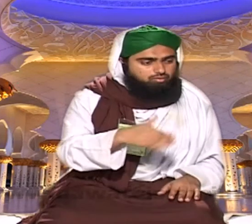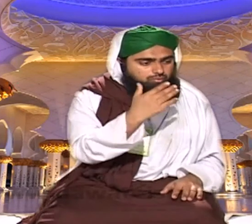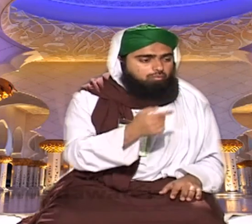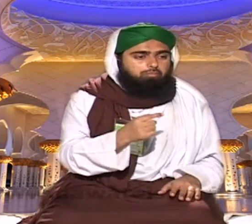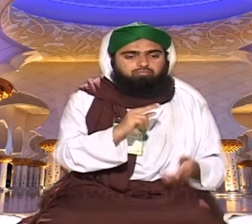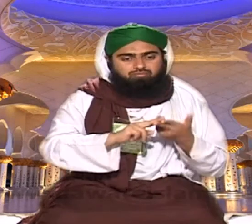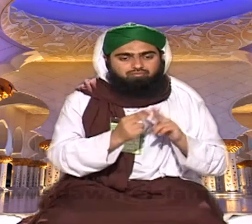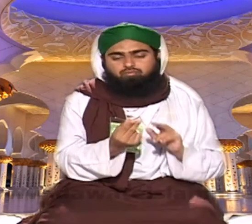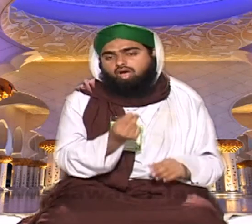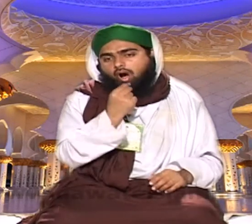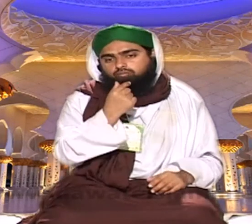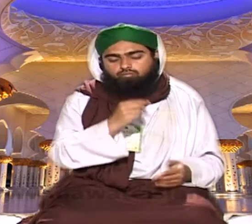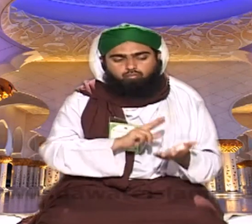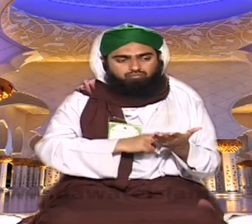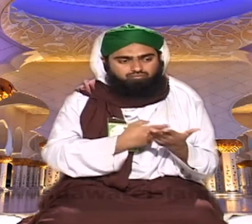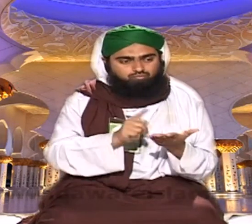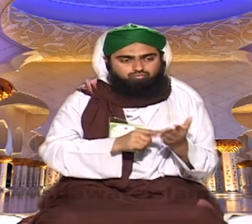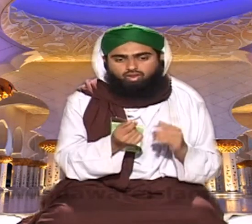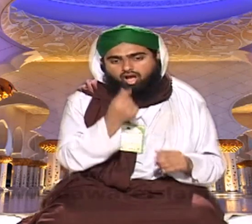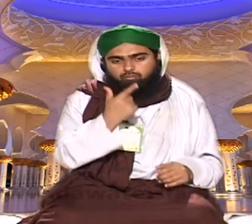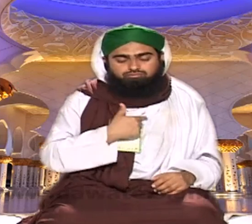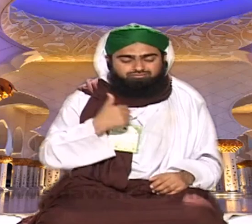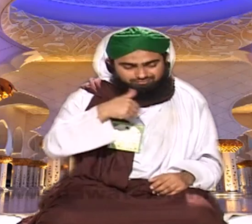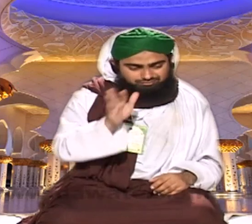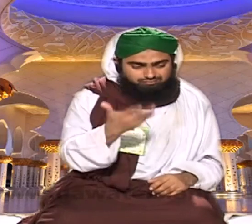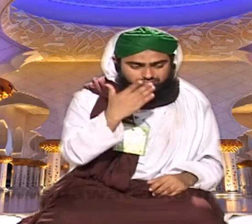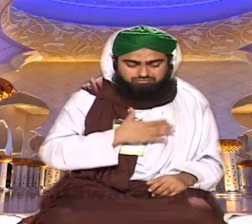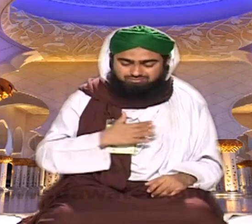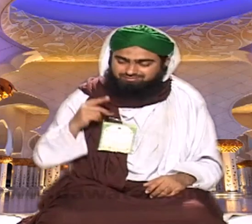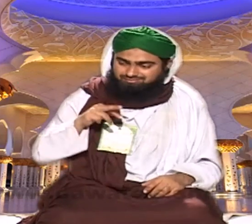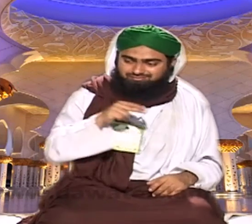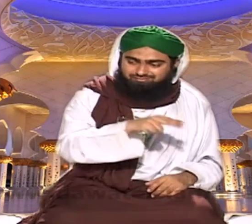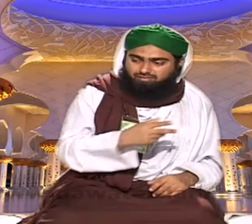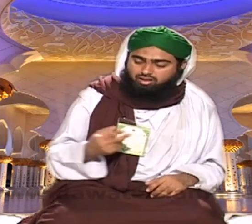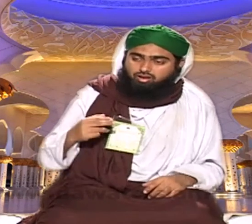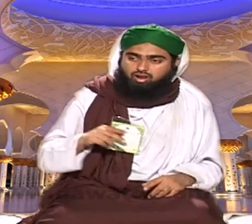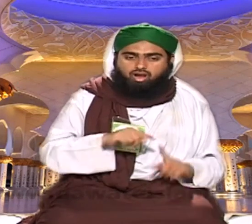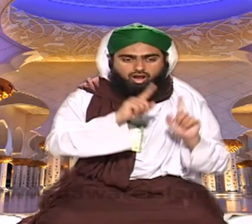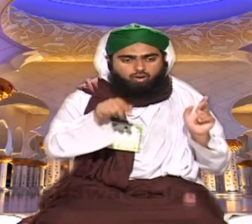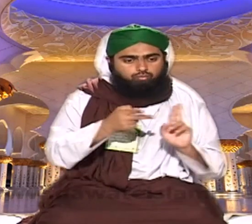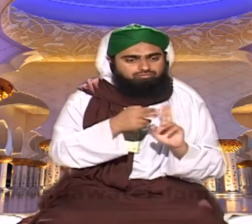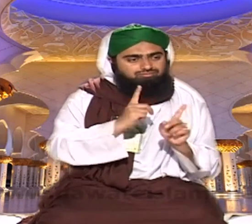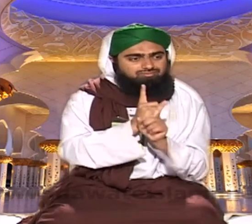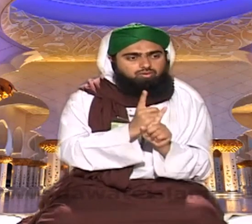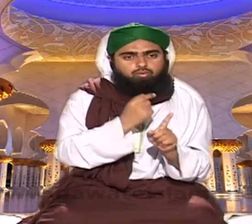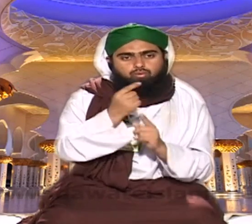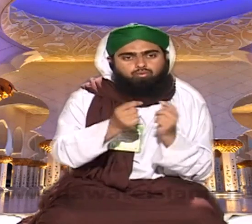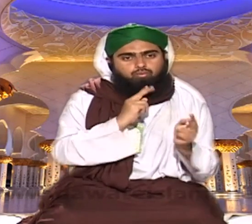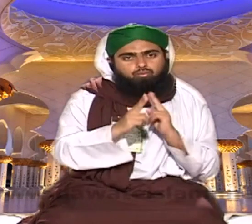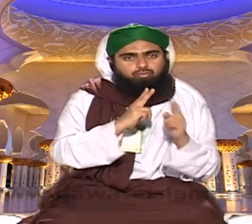اٹھنی نہیں حساب یہ دوڑ کر درہ پان تو لیا ہو اب میں پان دنے گیا اور راستے میں مجھے مل گئے کوئی حساب اور میں کھڑا رہا